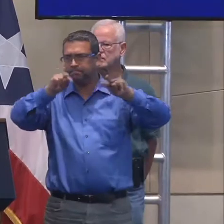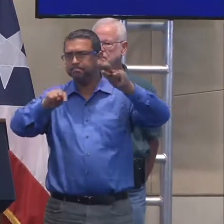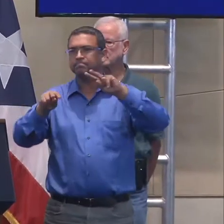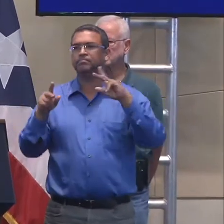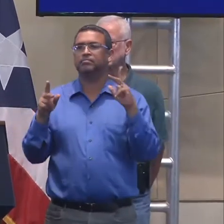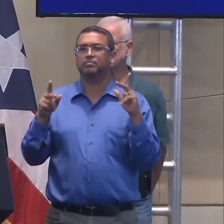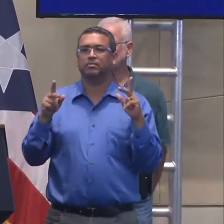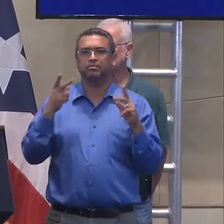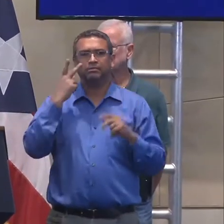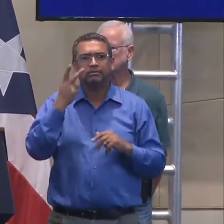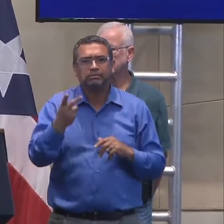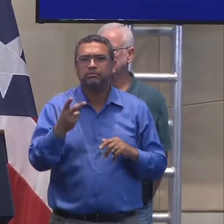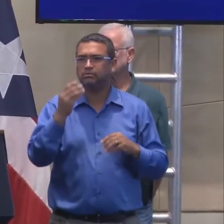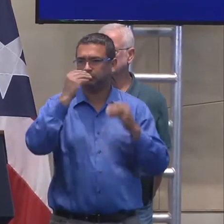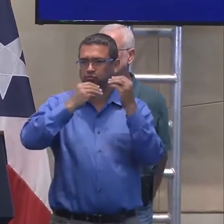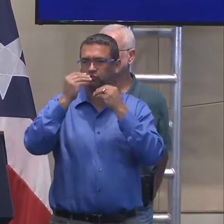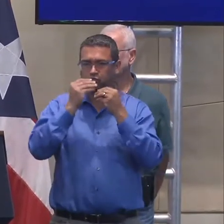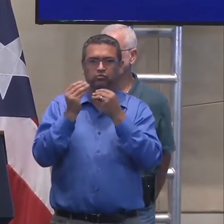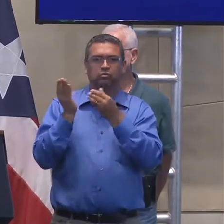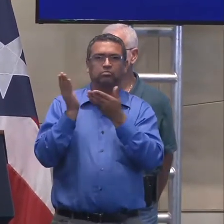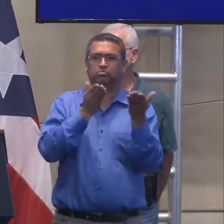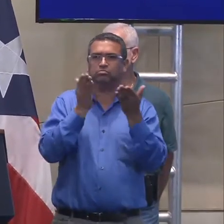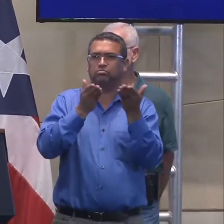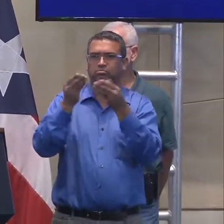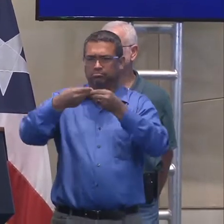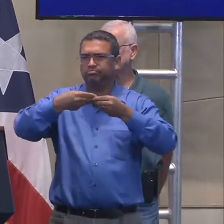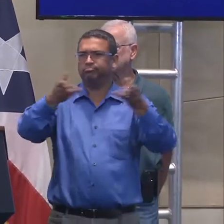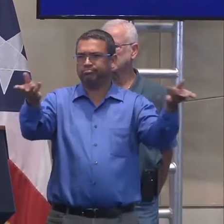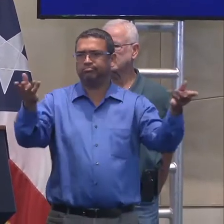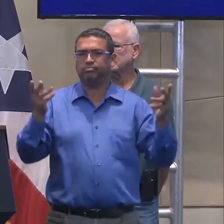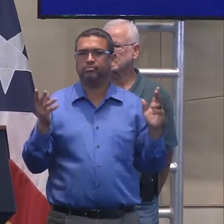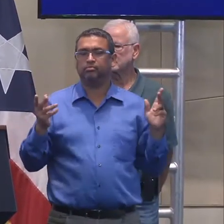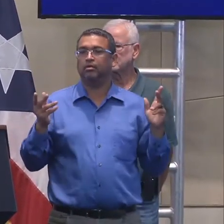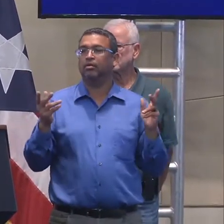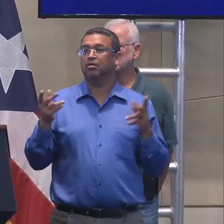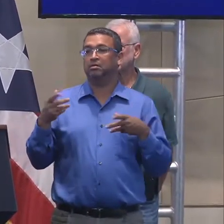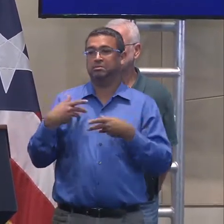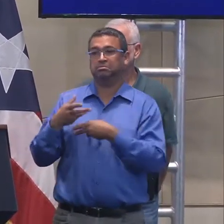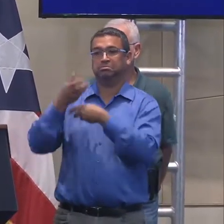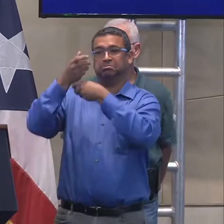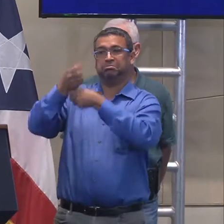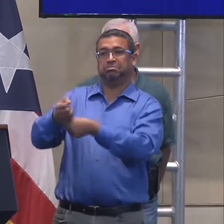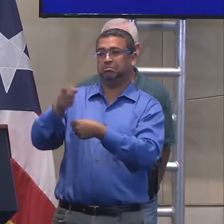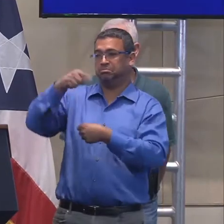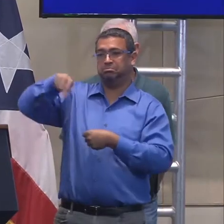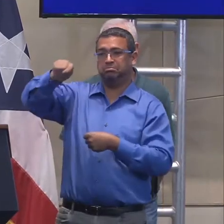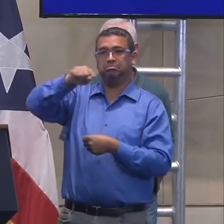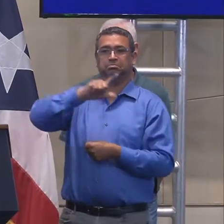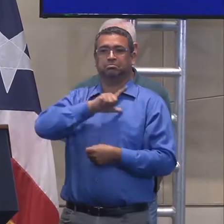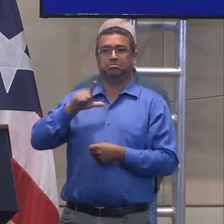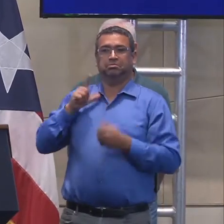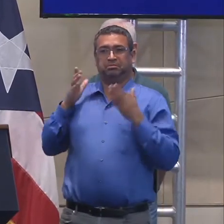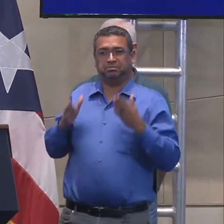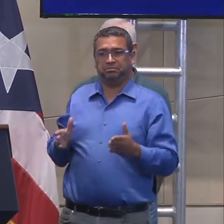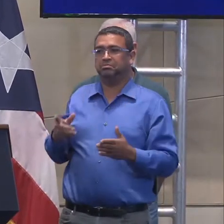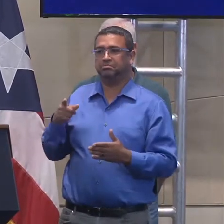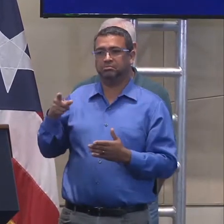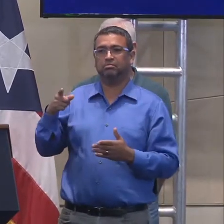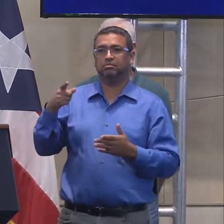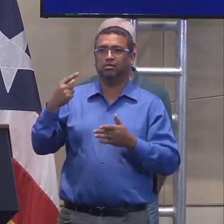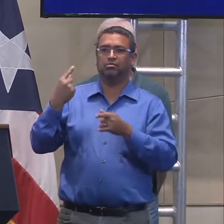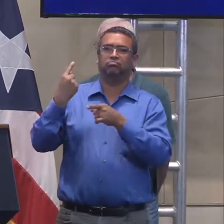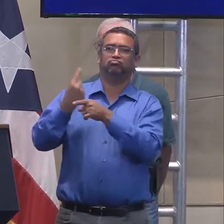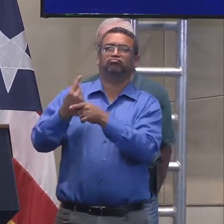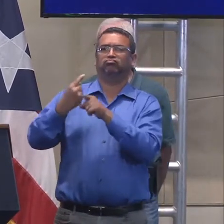que llegue esa comida y ver que el mecanismo le está llegando a la gente, ¿verdad? Y nosotros confiamos, eh, que los legisladores están siendo efectivos en ese,